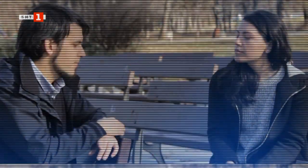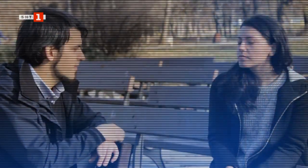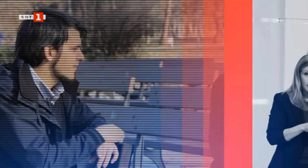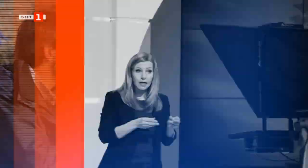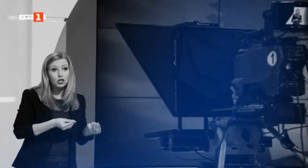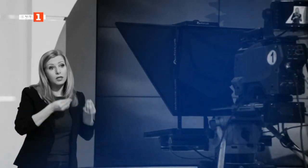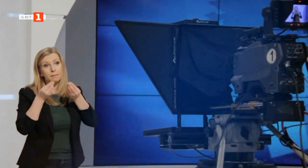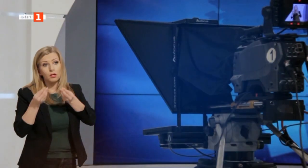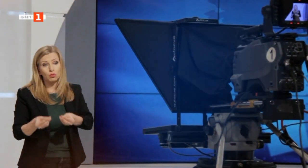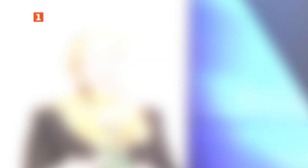Музиката